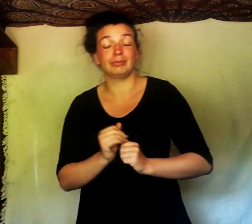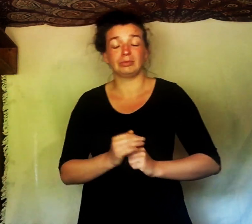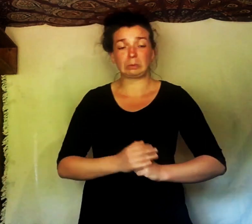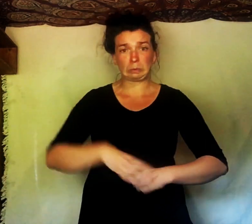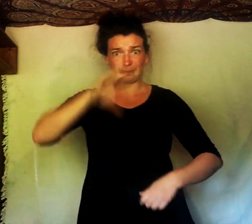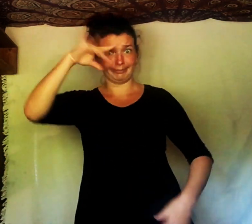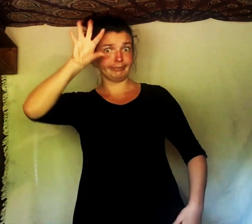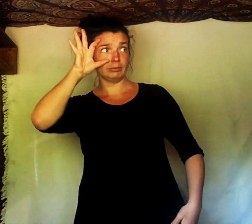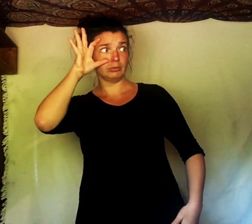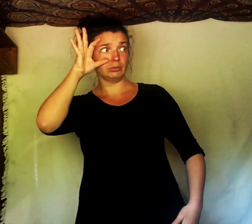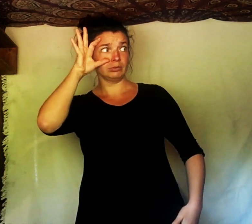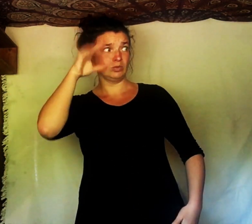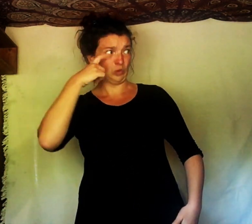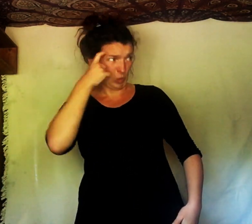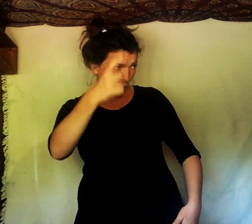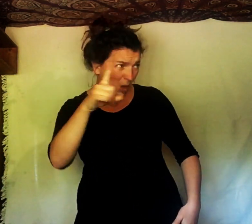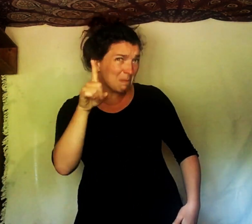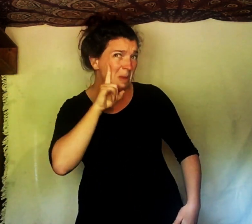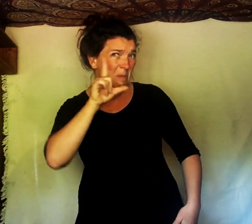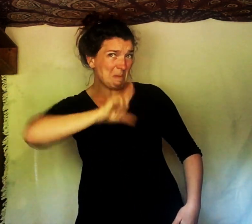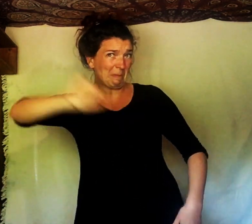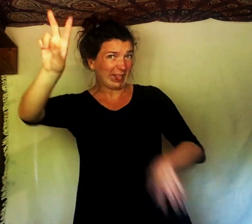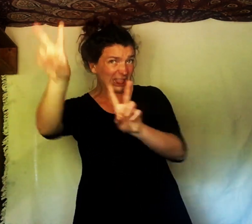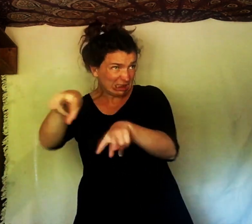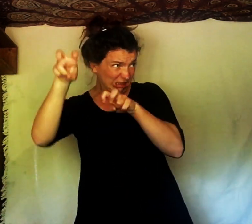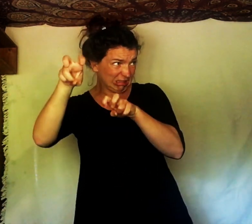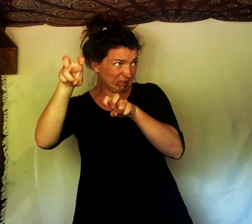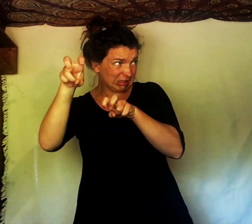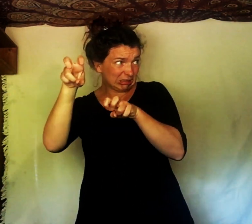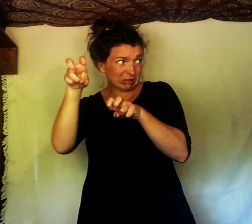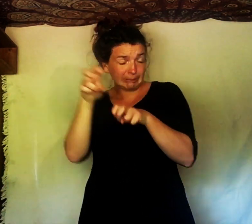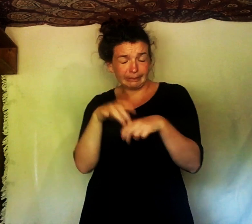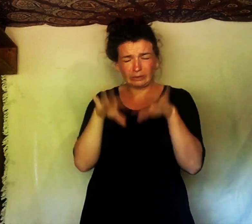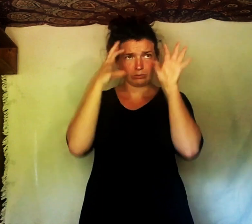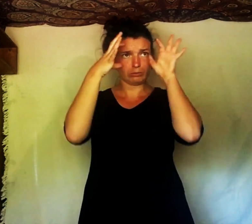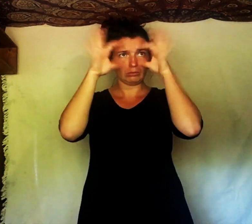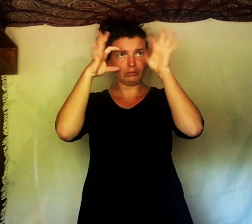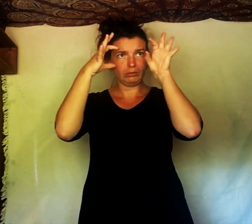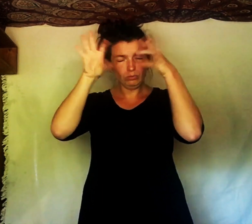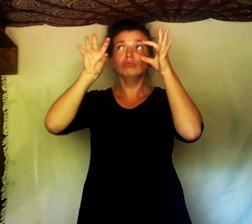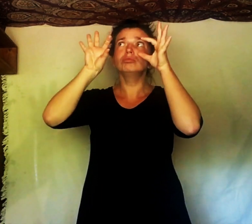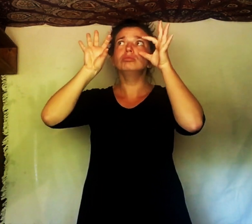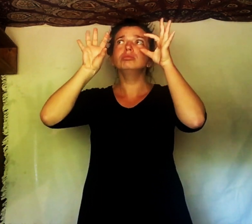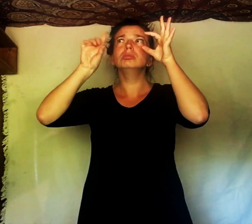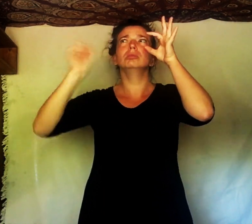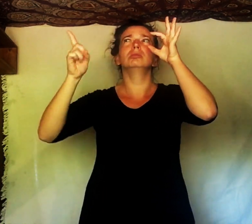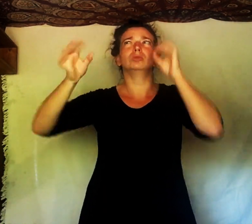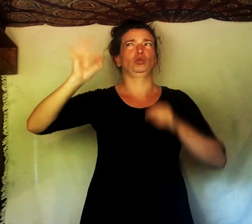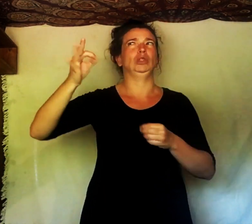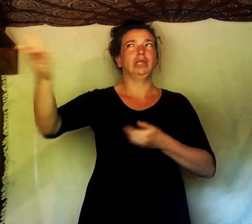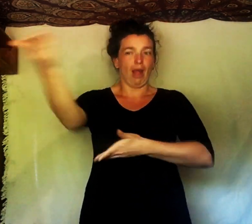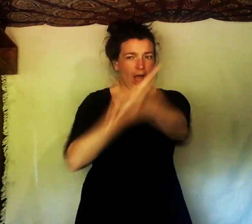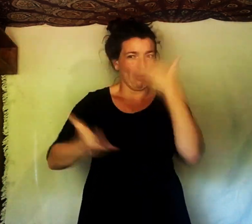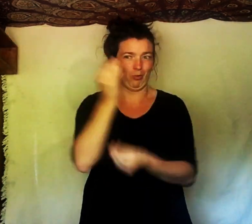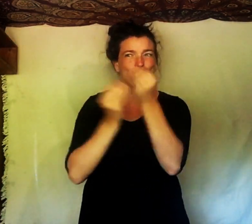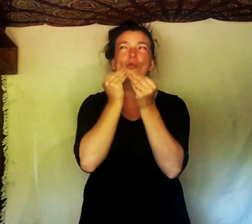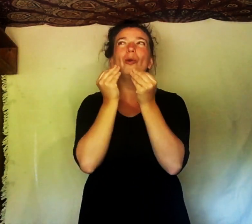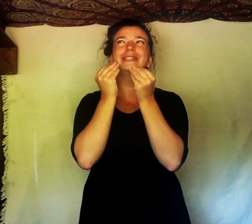« Je crois qu'elle est partie chasser ! » dit Sarah. « Pour nous apporter à manger